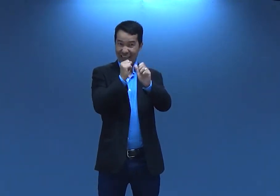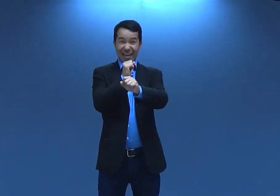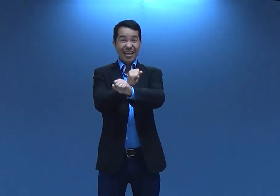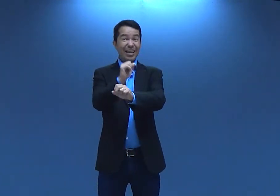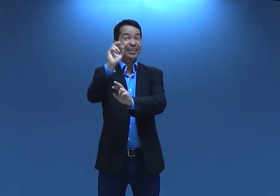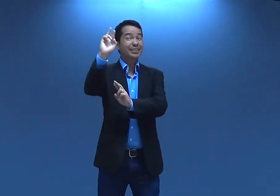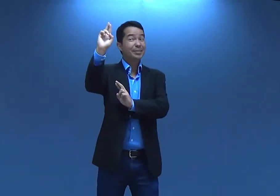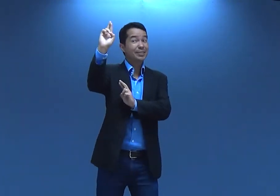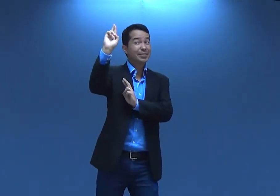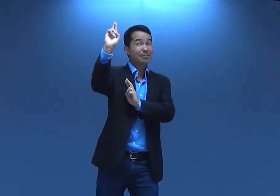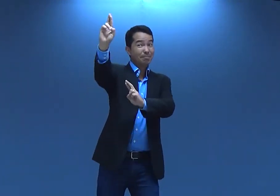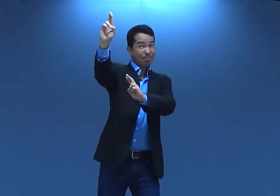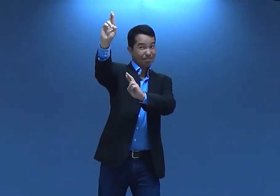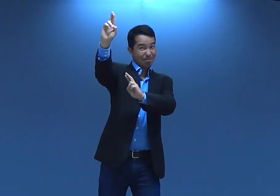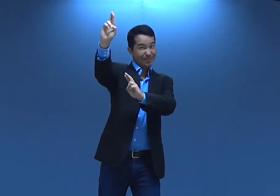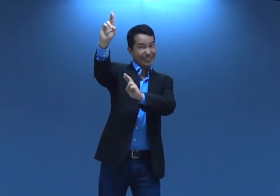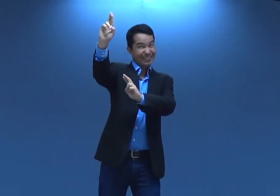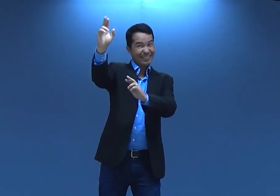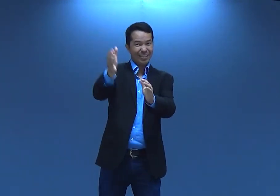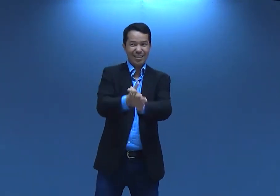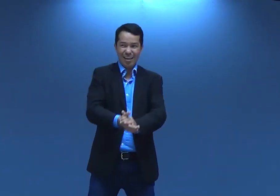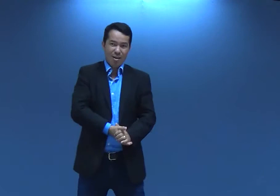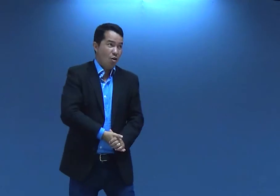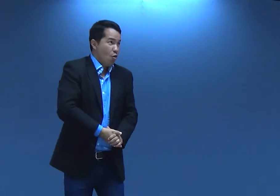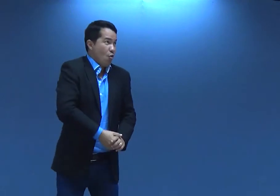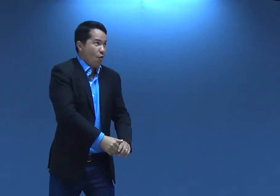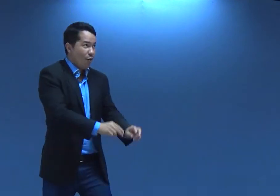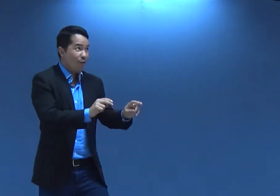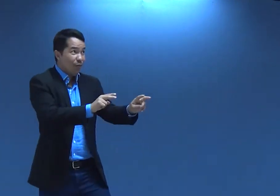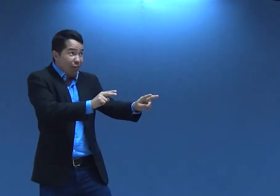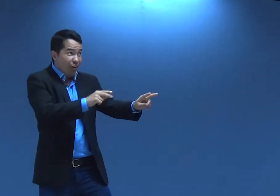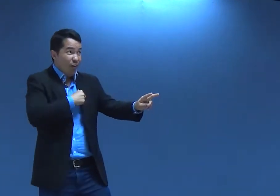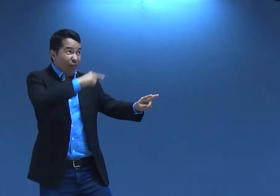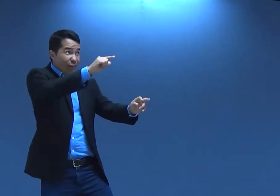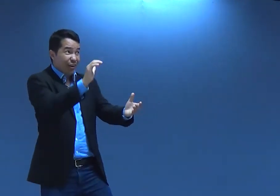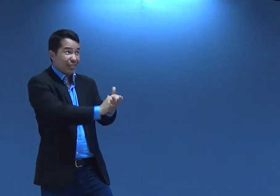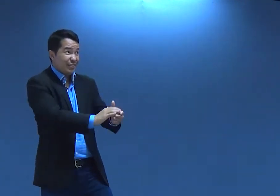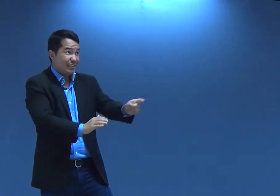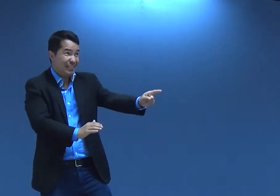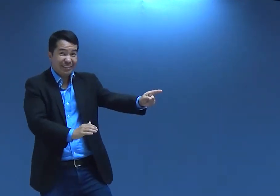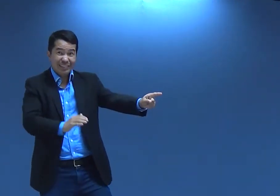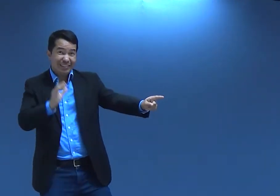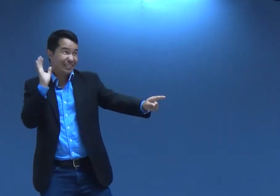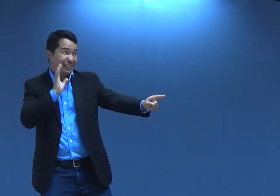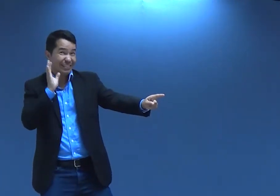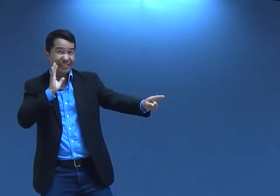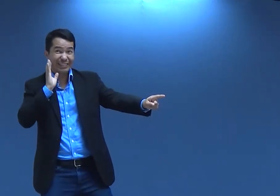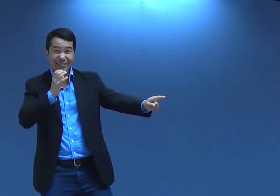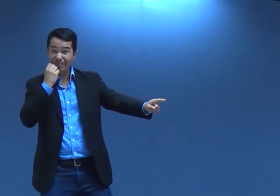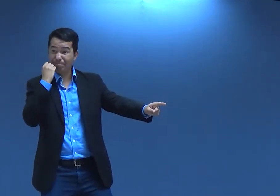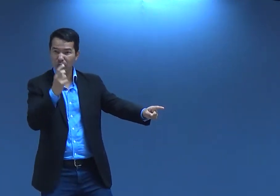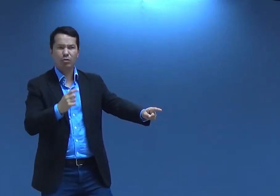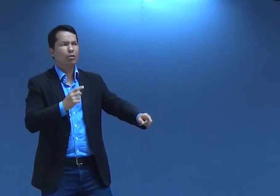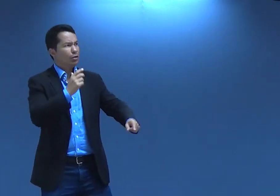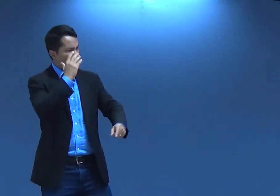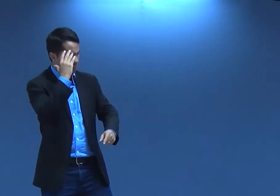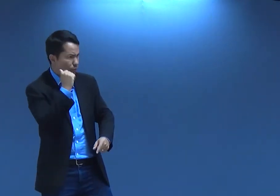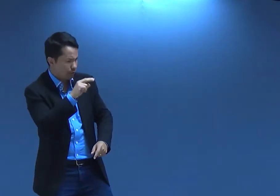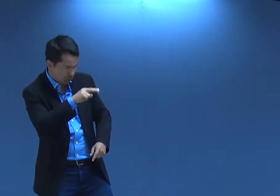Mas, José... Era a esperança pra ela. Aí, ela olhou. Ai, eu vou casar com ele. Ai, que legal.